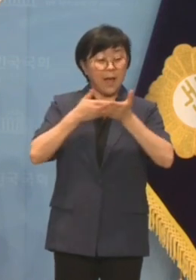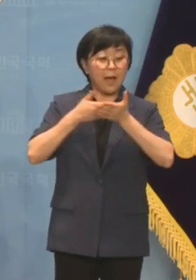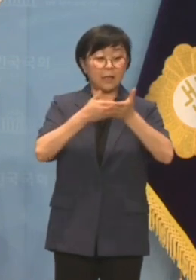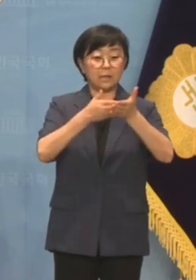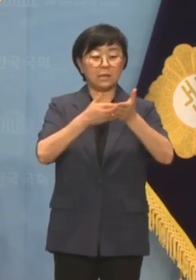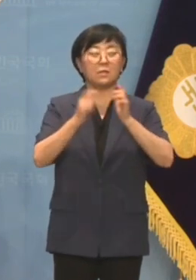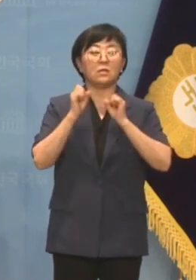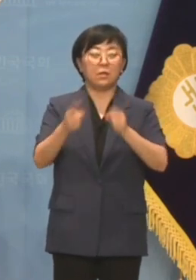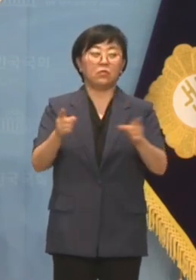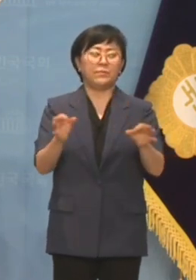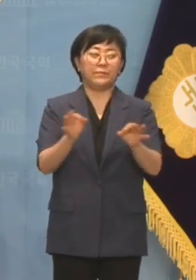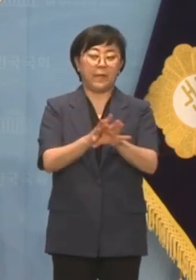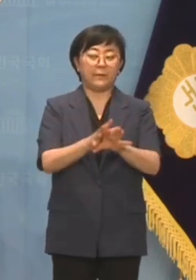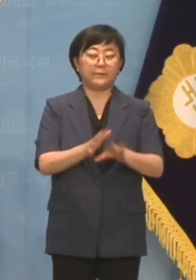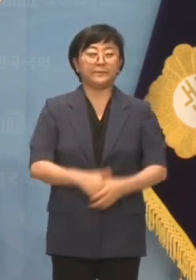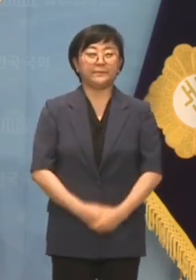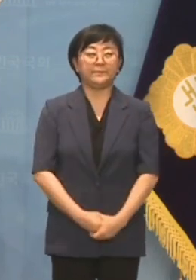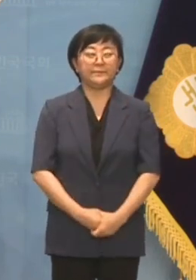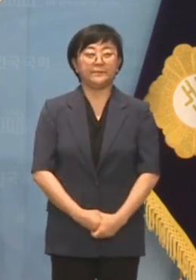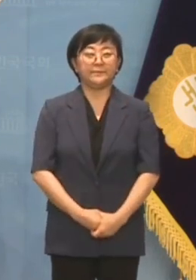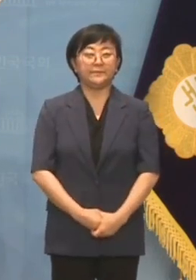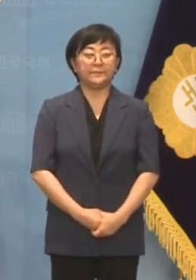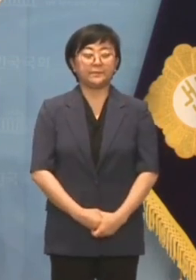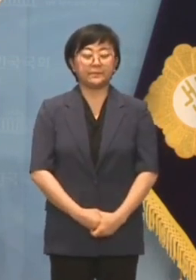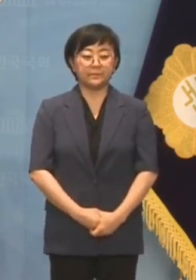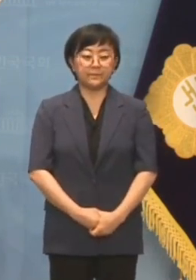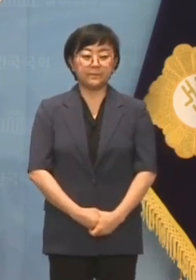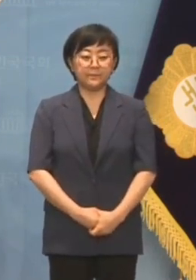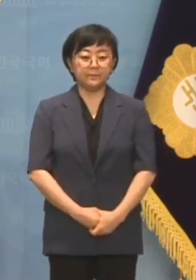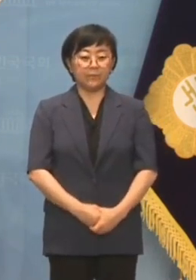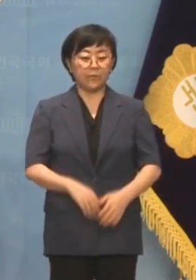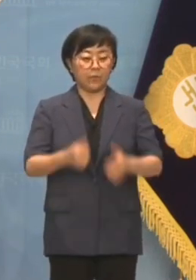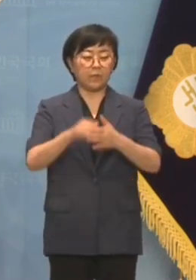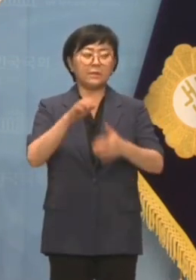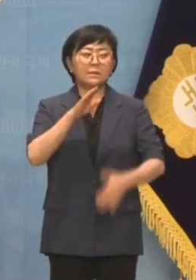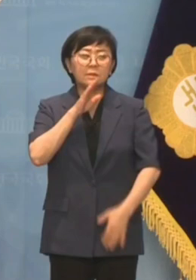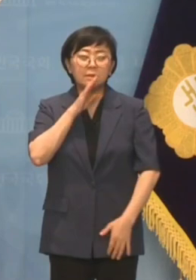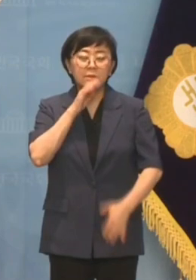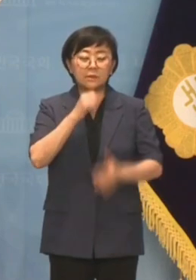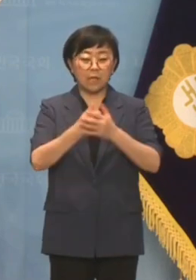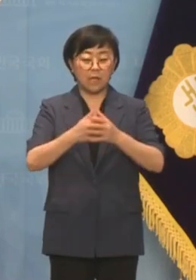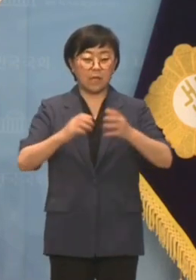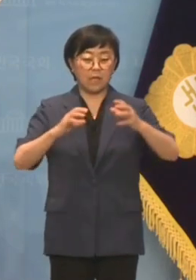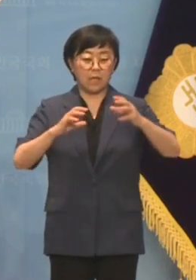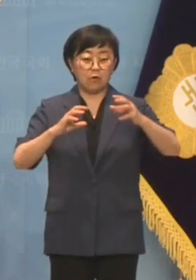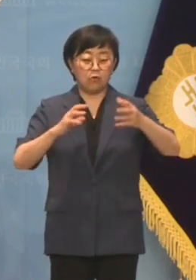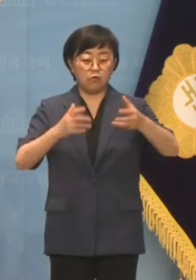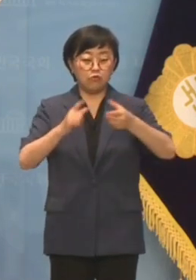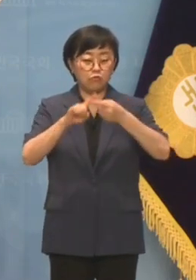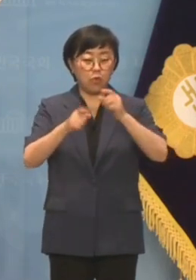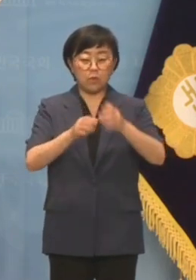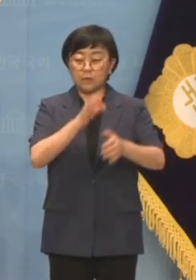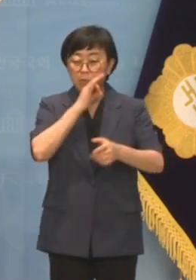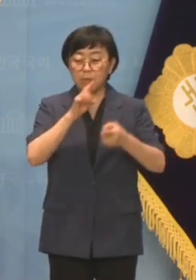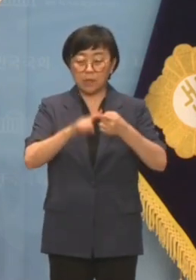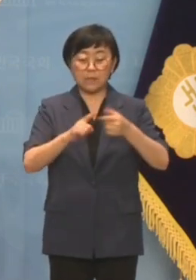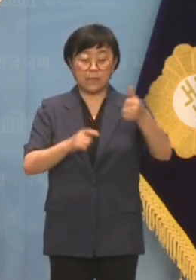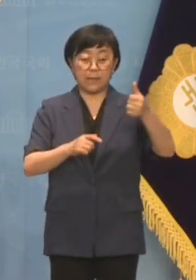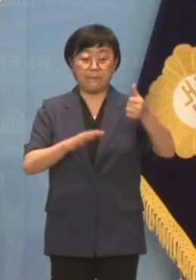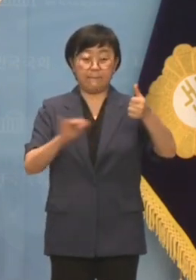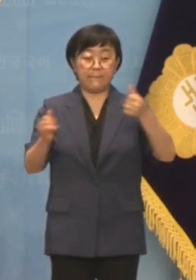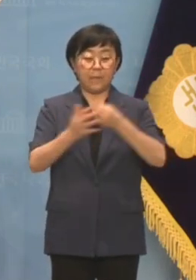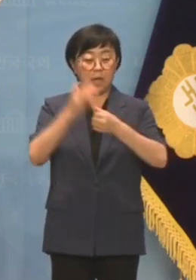나가버렸습니다. 이처럼 사대적이고 굴종적인 인식을 가진 인사가